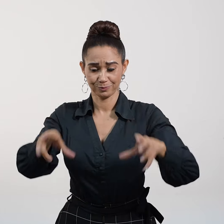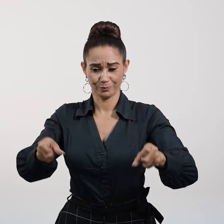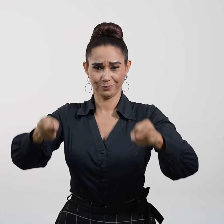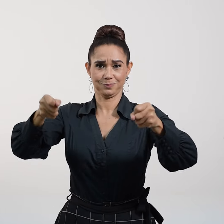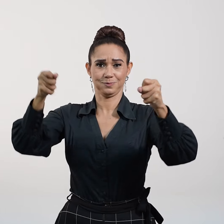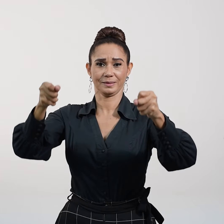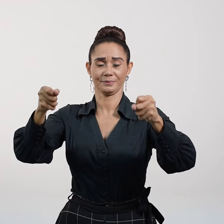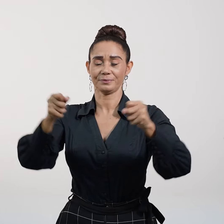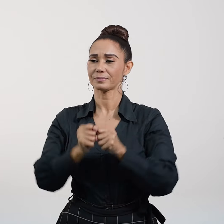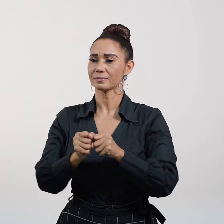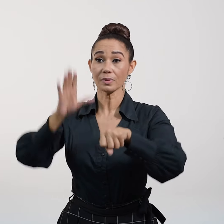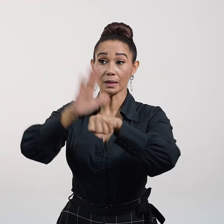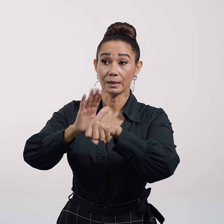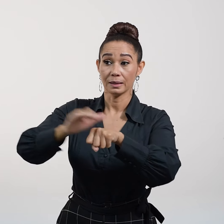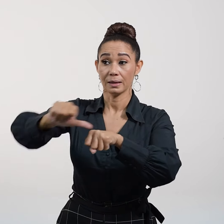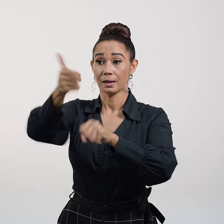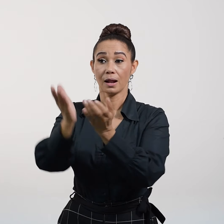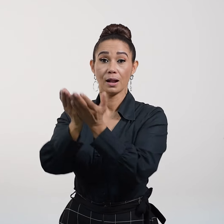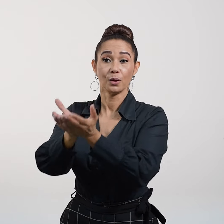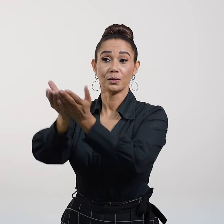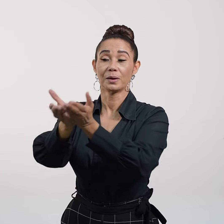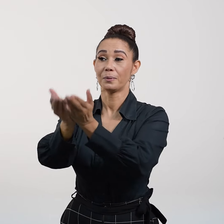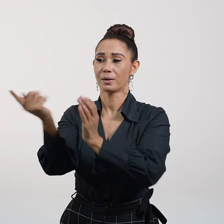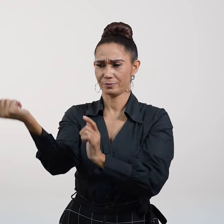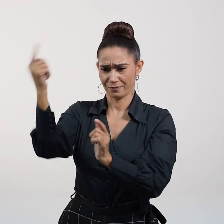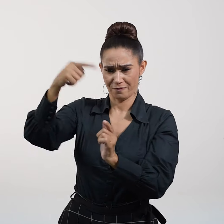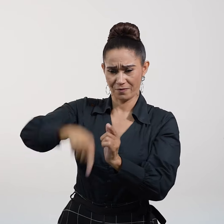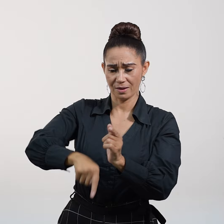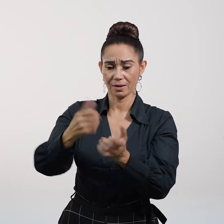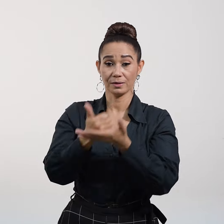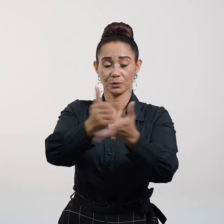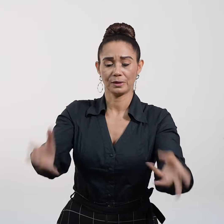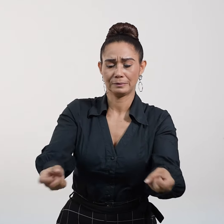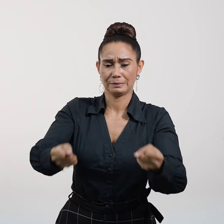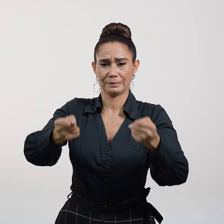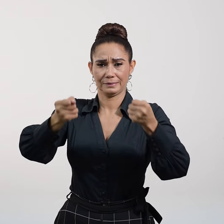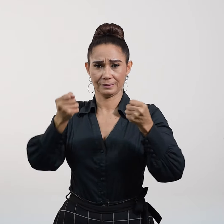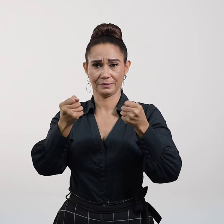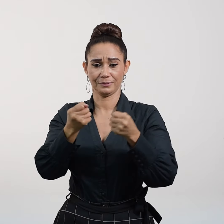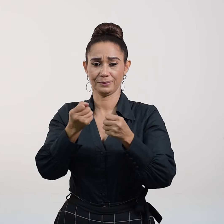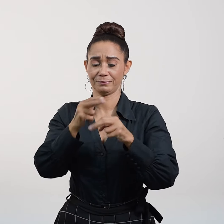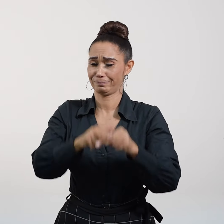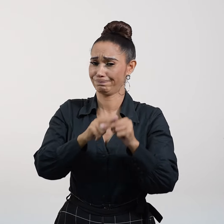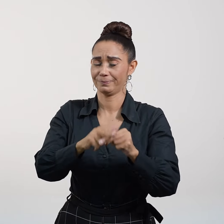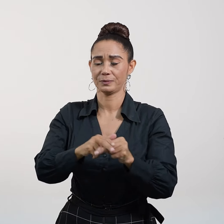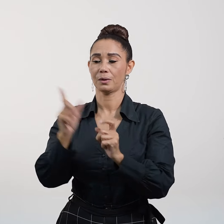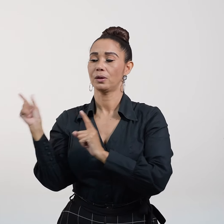Hicieron señas a los socios de la otra barca, para que vinieran a echarles una mano. Se acercaron ellos, y